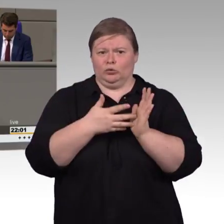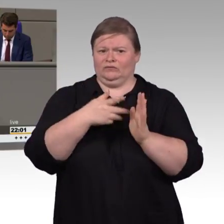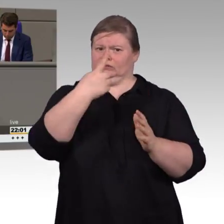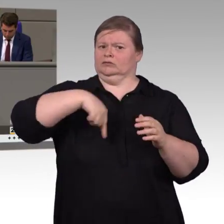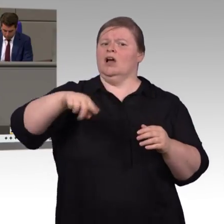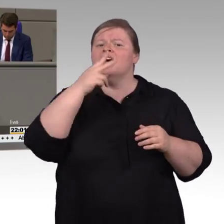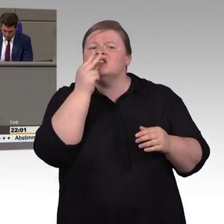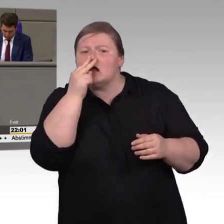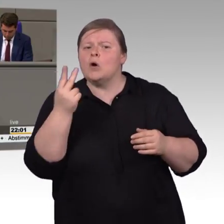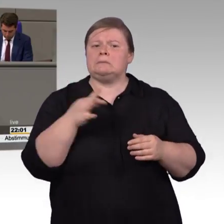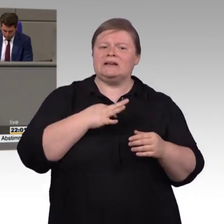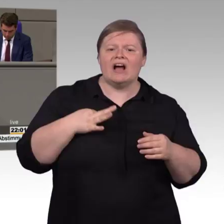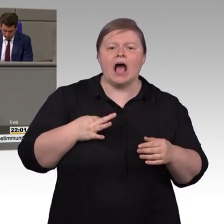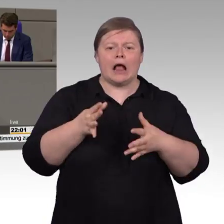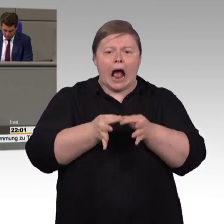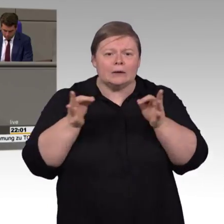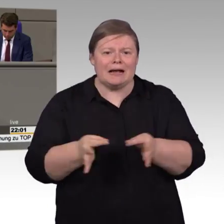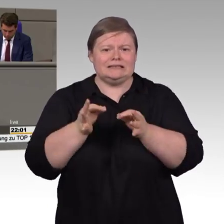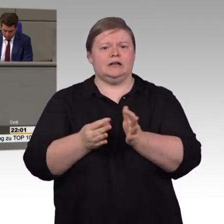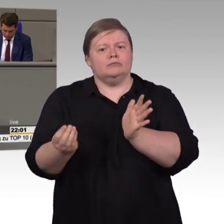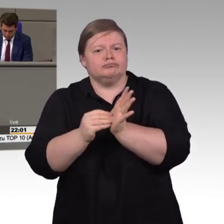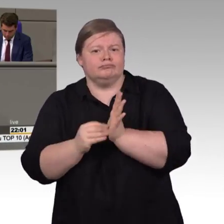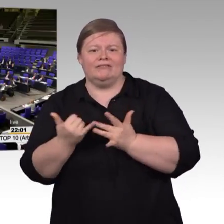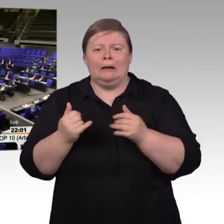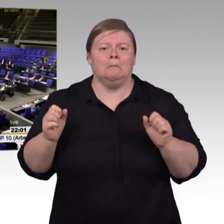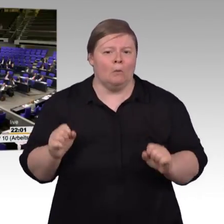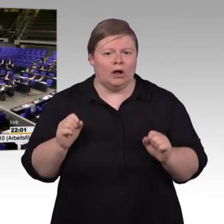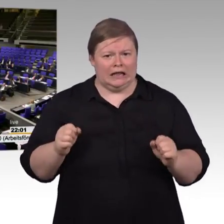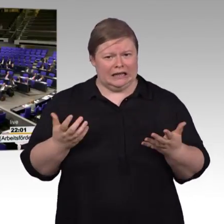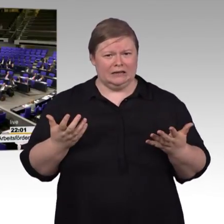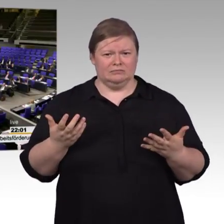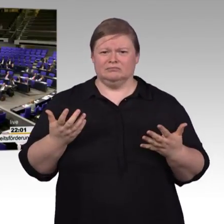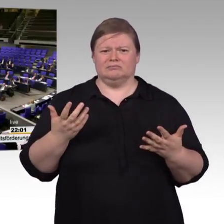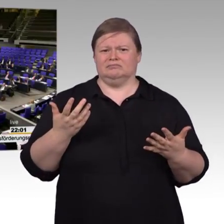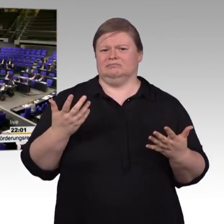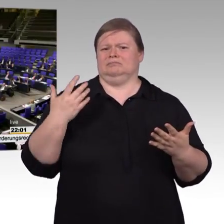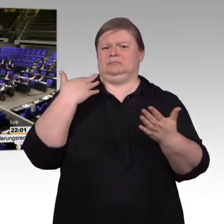wir als Fraktion ab. Herzlichen Dank. Vielen Dank, Sören Pellmann.